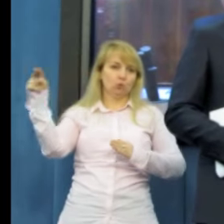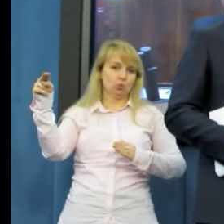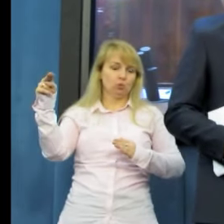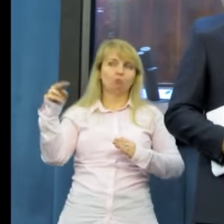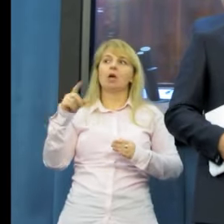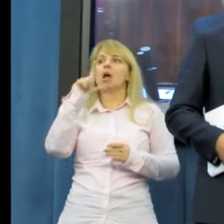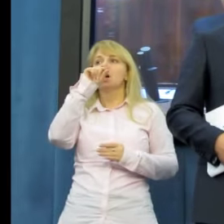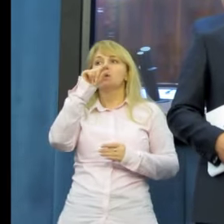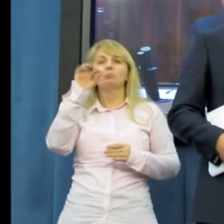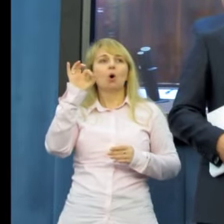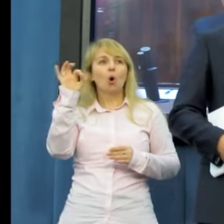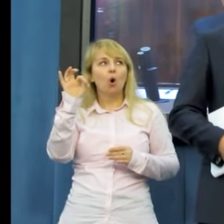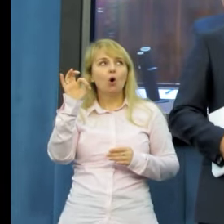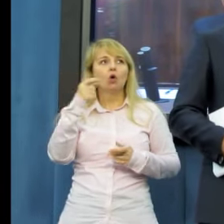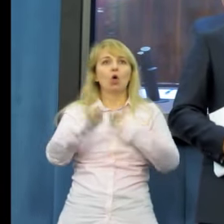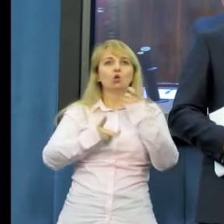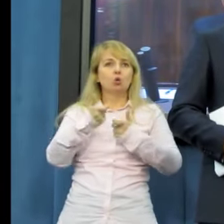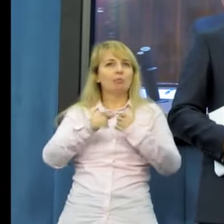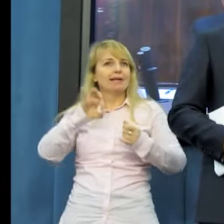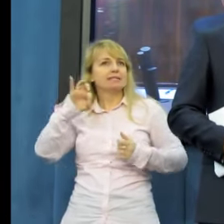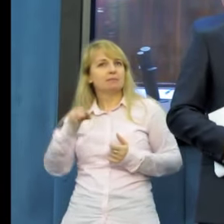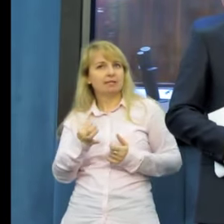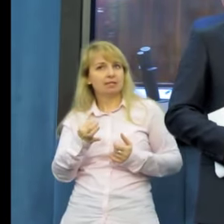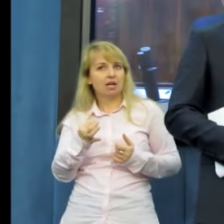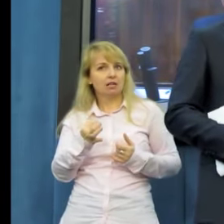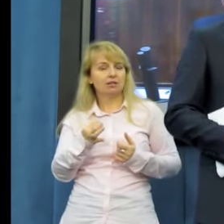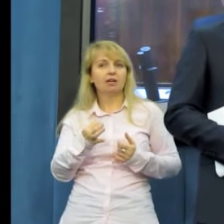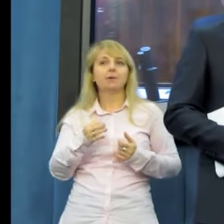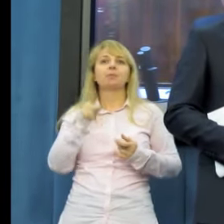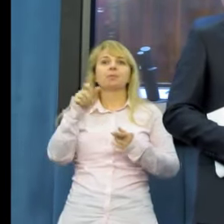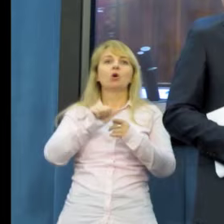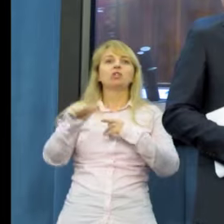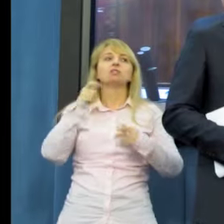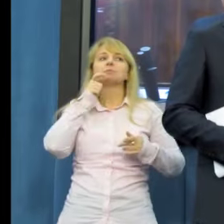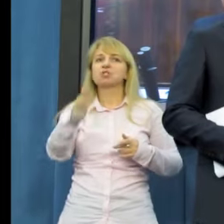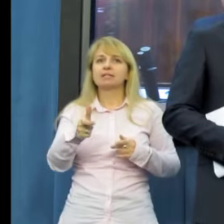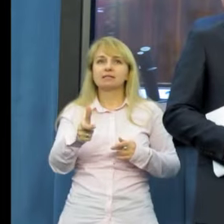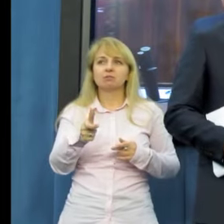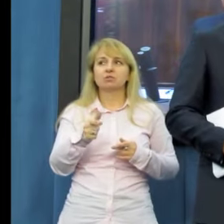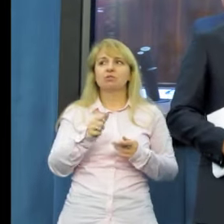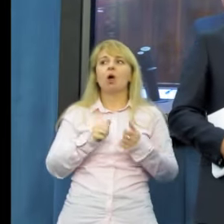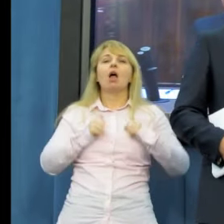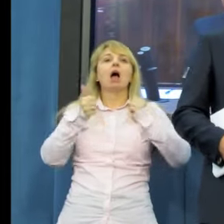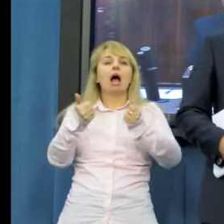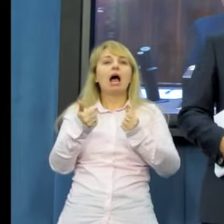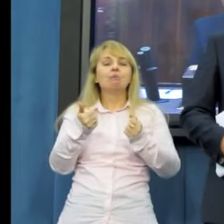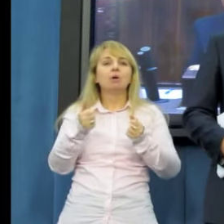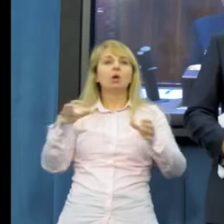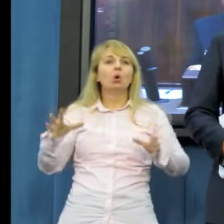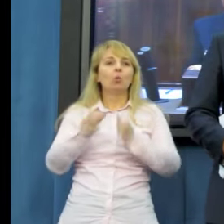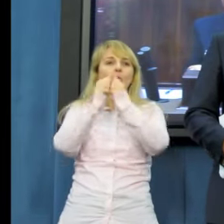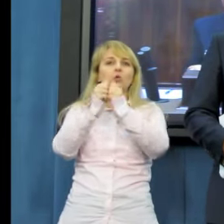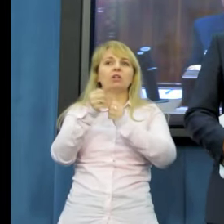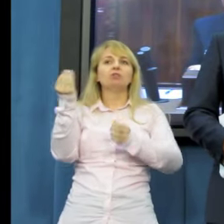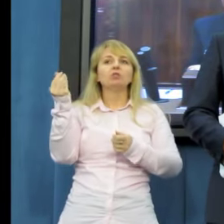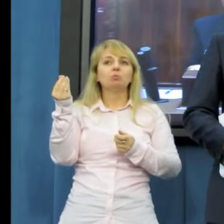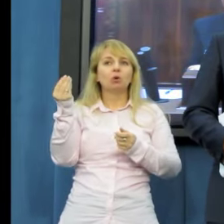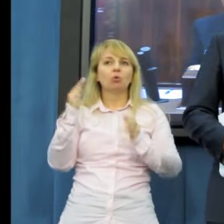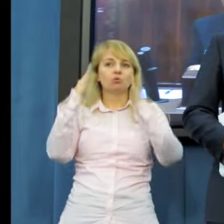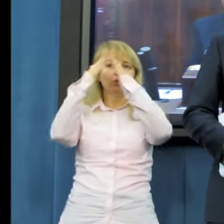obywatelska posłużyła się wybiegiem, posłużyła się przestępstwem, aby ratować finanse kościoła.